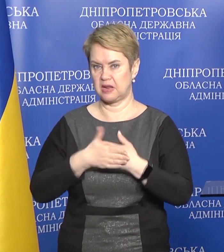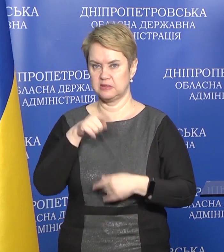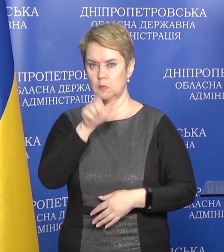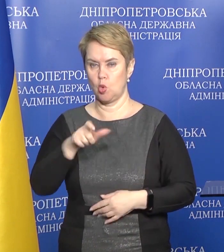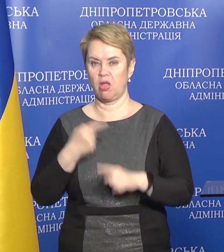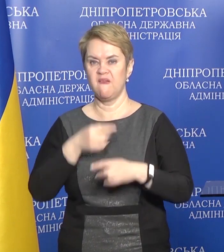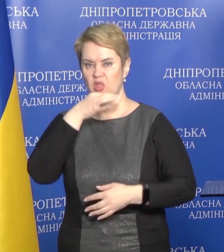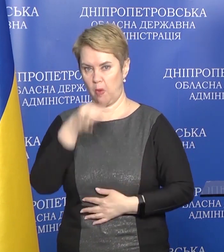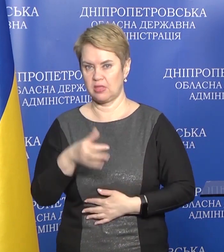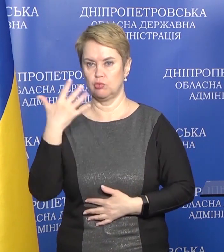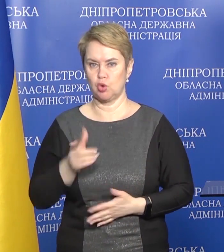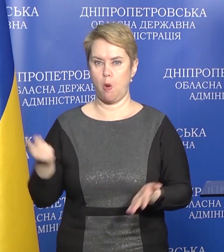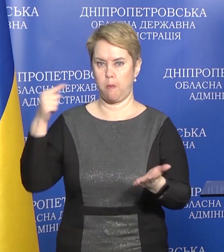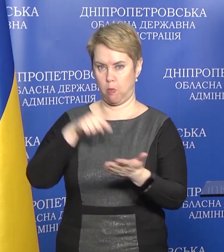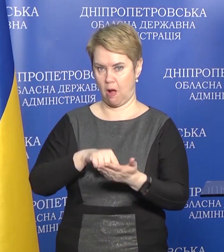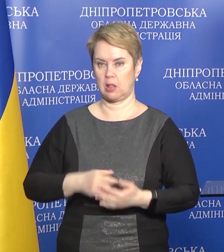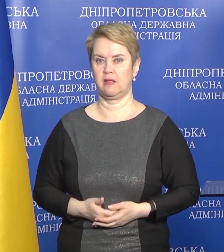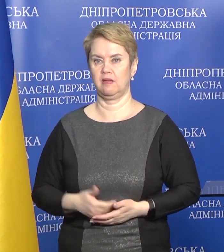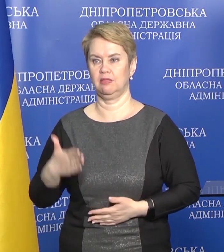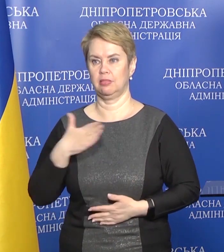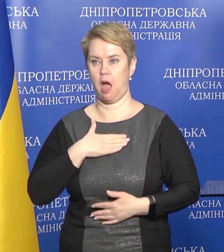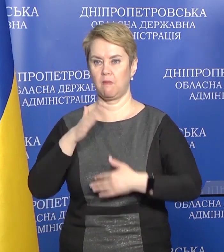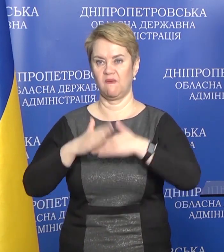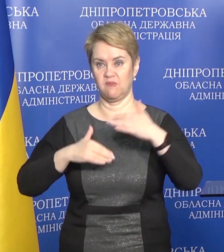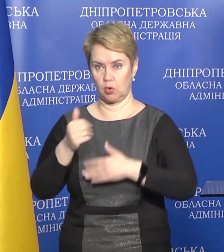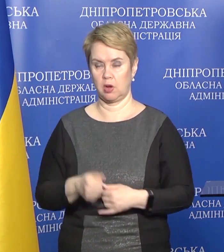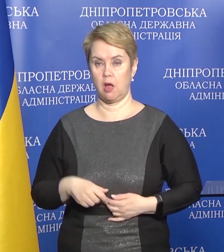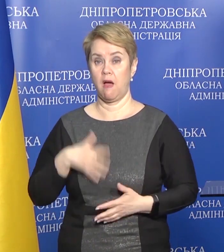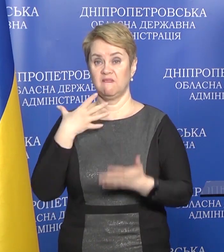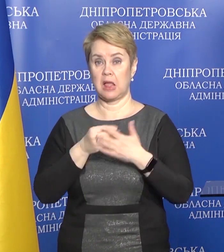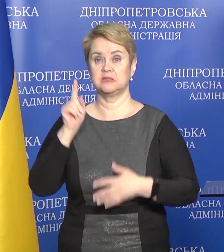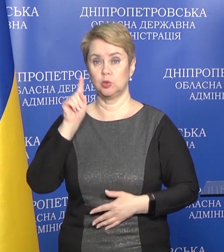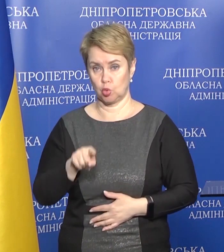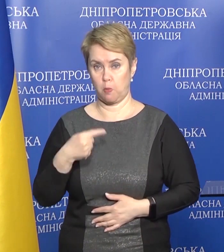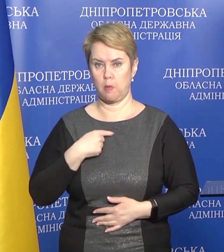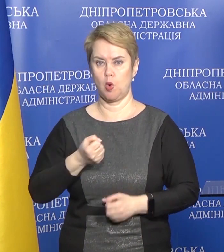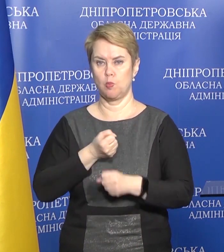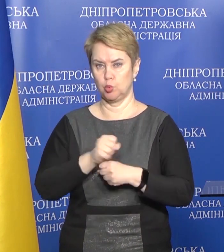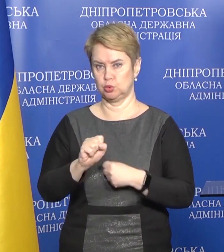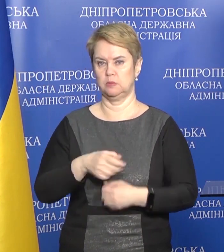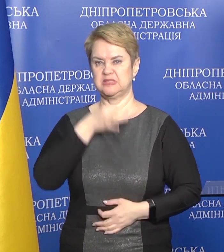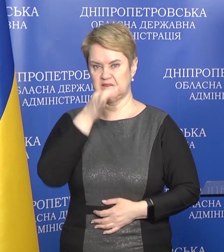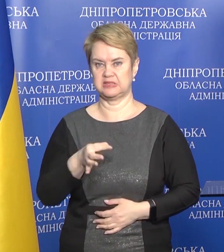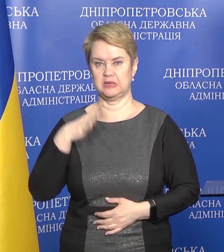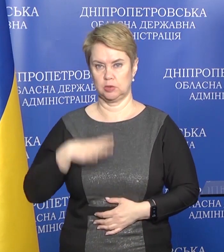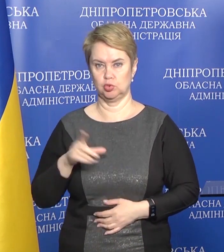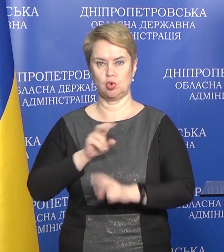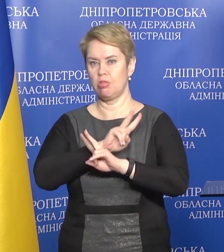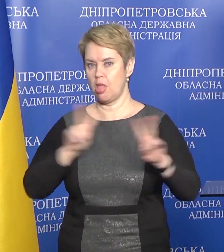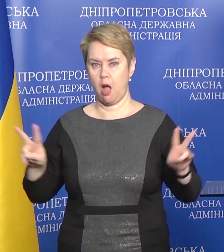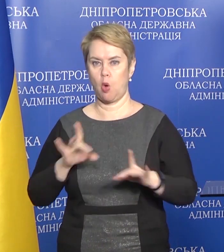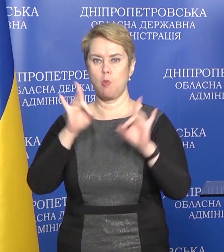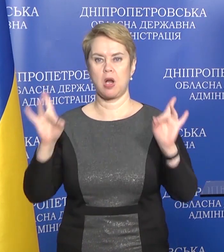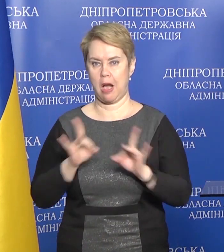відповідальні і які вже попали нам в руки. Власне тому ми мусимо сказати про те, що в ніякому